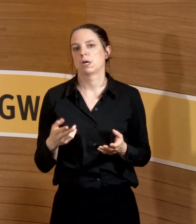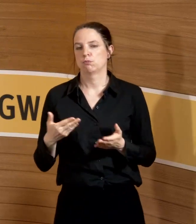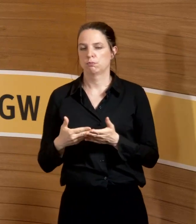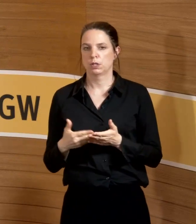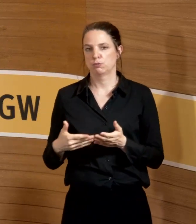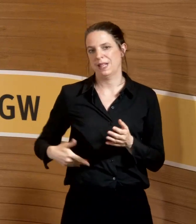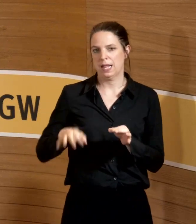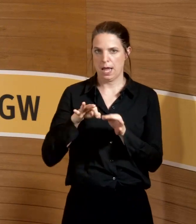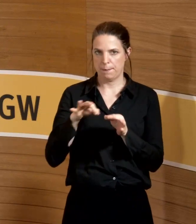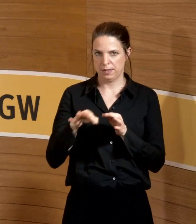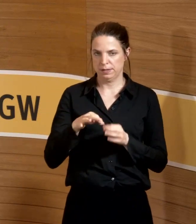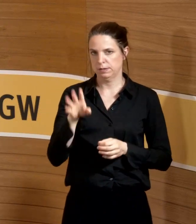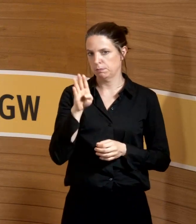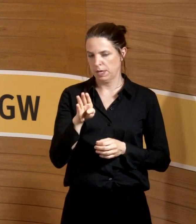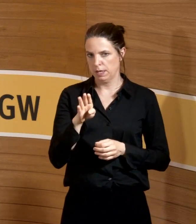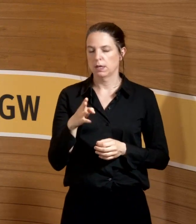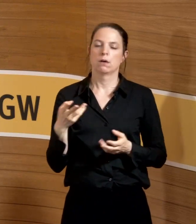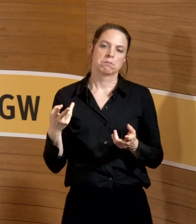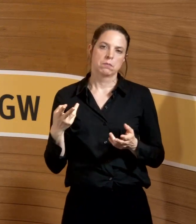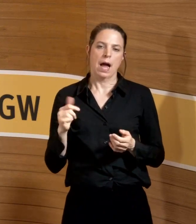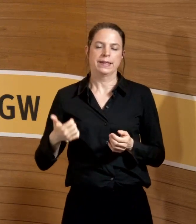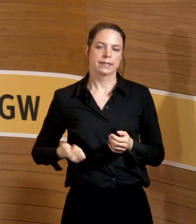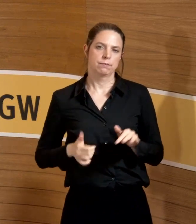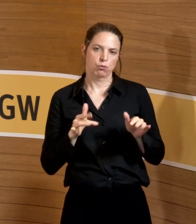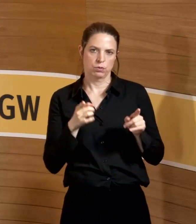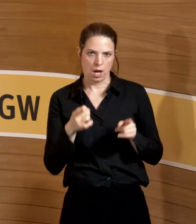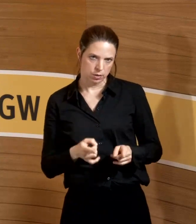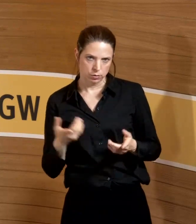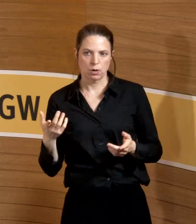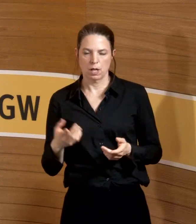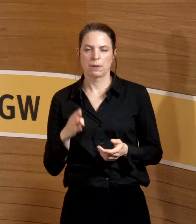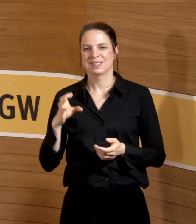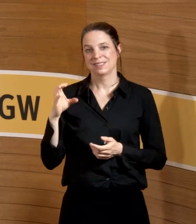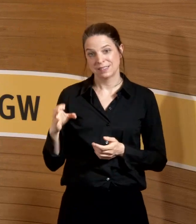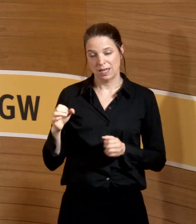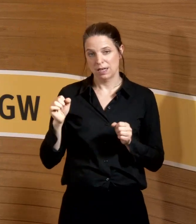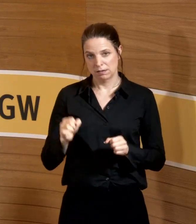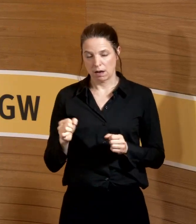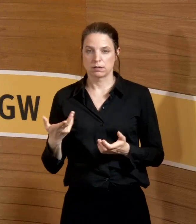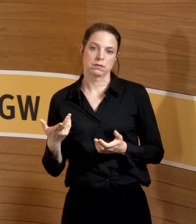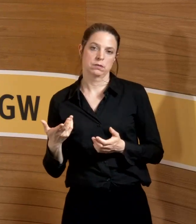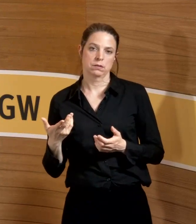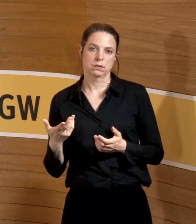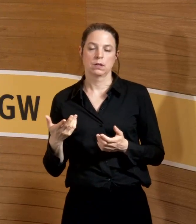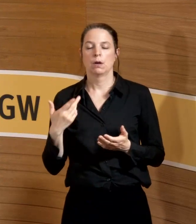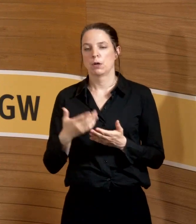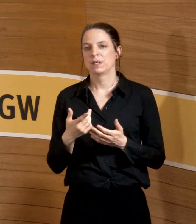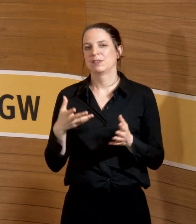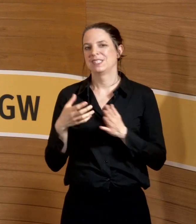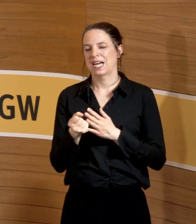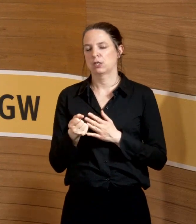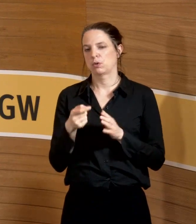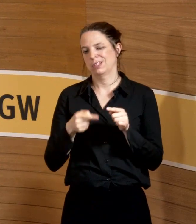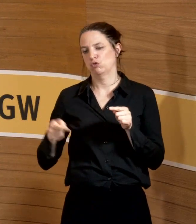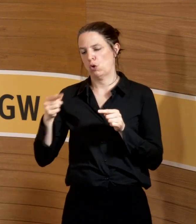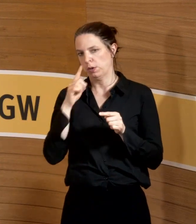und HIV kann man die Patienten screenen. Das, was dann übrig bleibt, ist die diagnostische Lücke, die ersten sechs Wochen nach einer